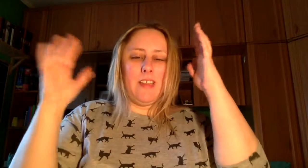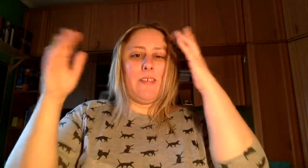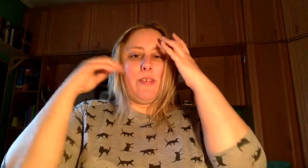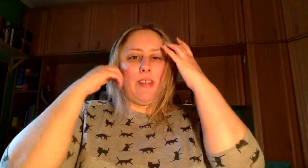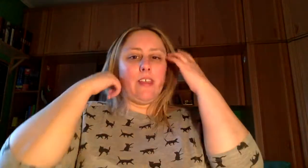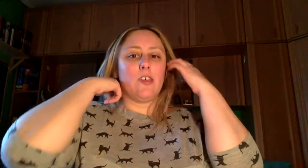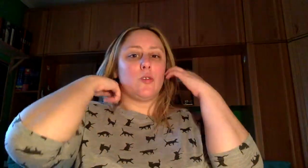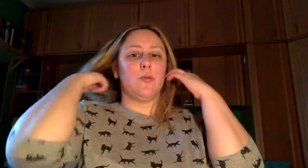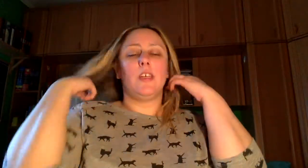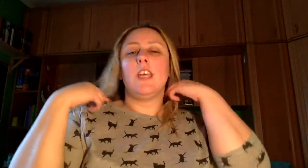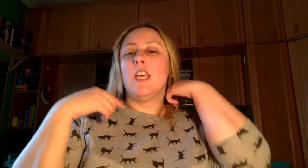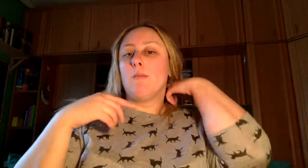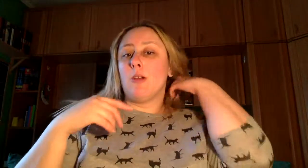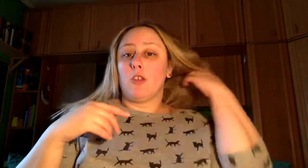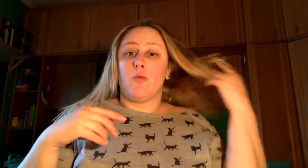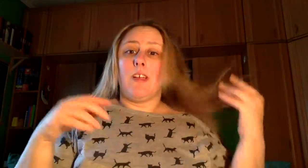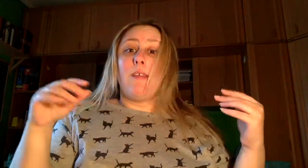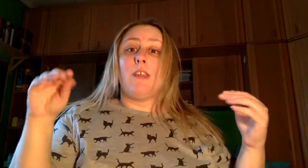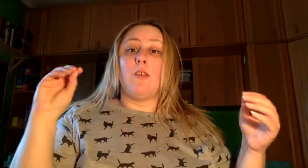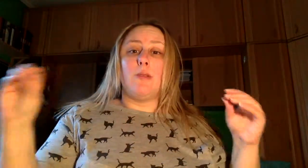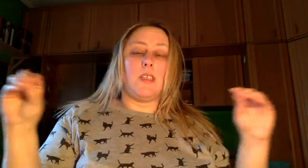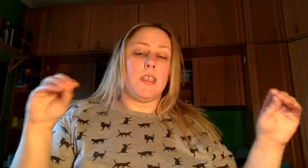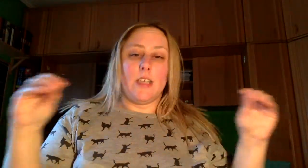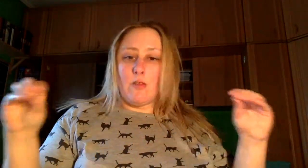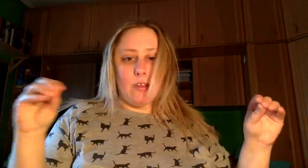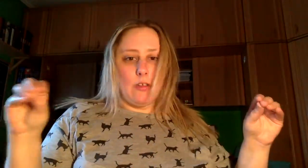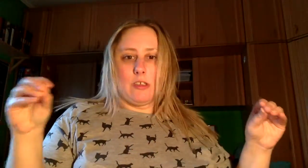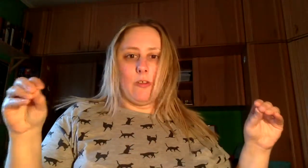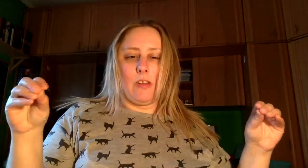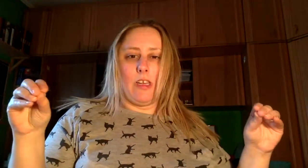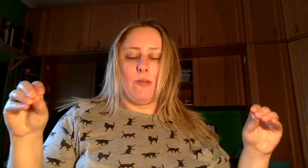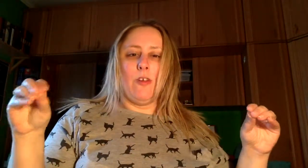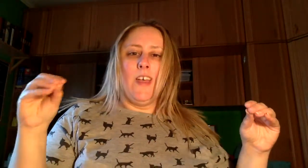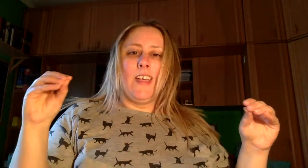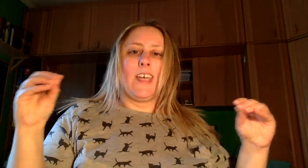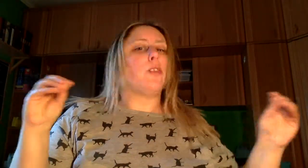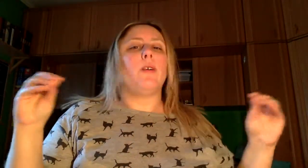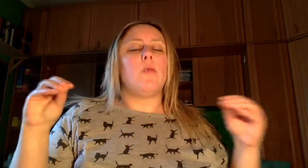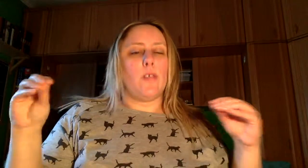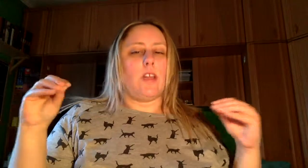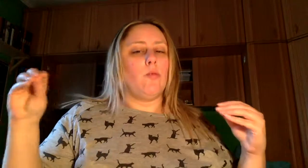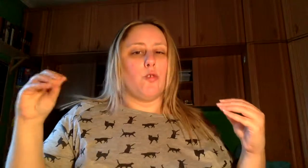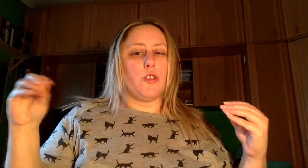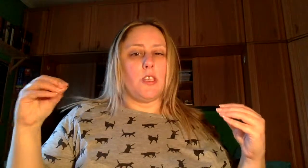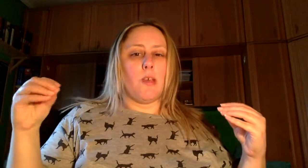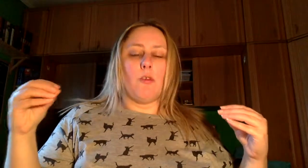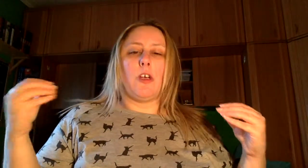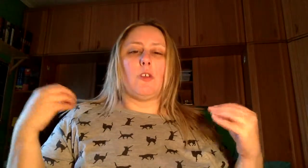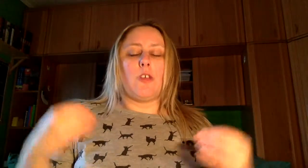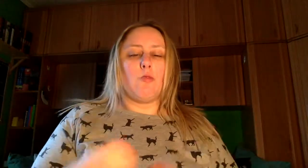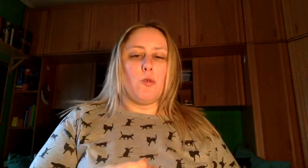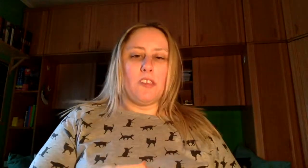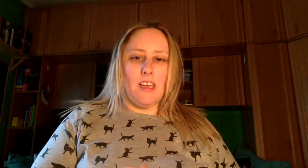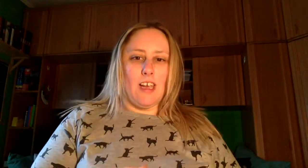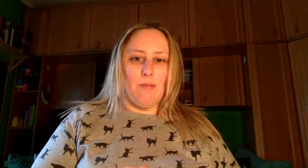difícil de descubrir pero nos van lanzando pistas a lo largo de todo el libro que nos va encuadrando muchísimo y que nos damos cuenta realmente